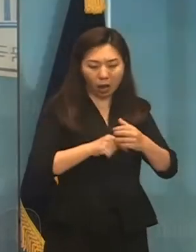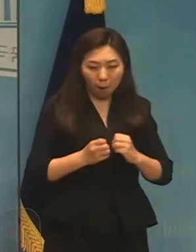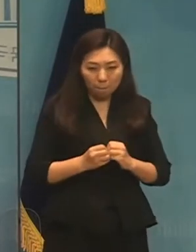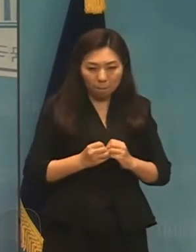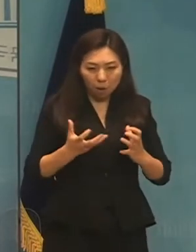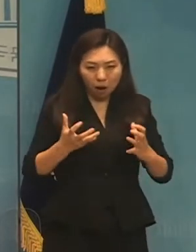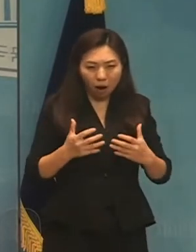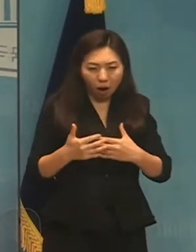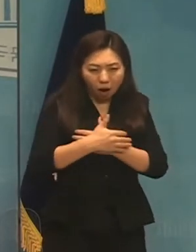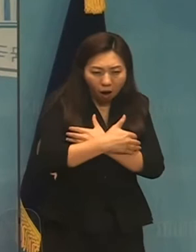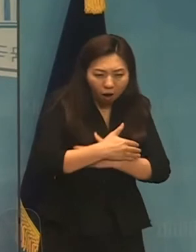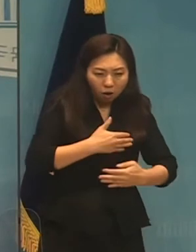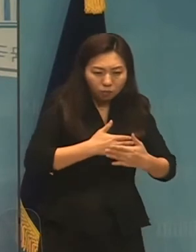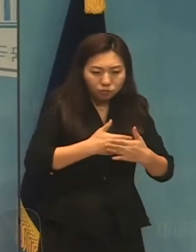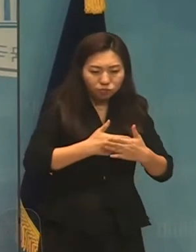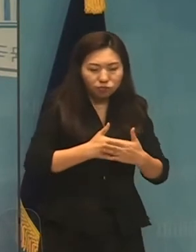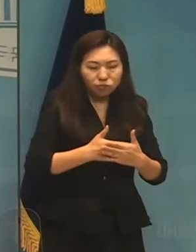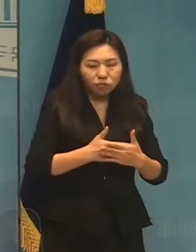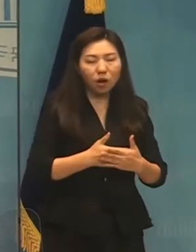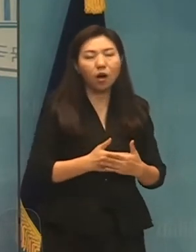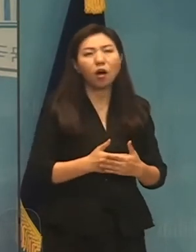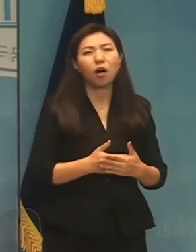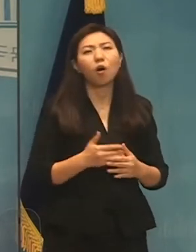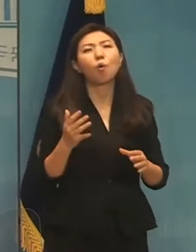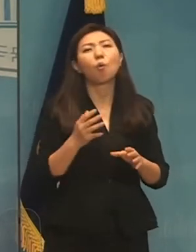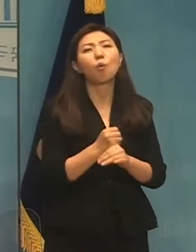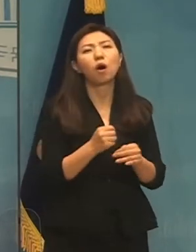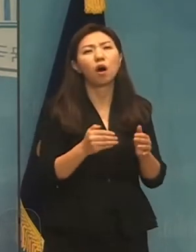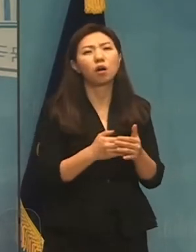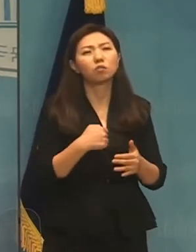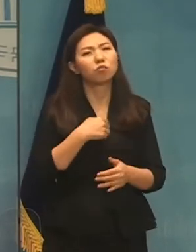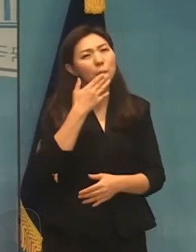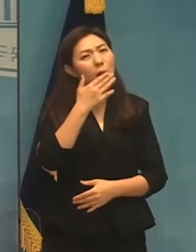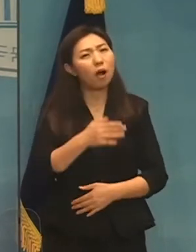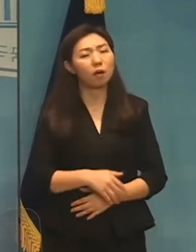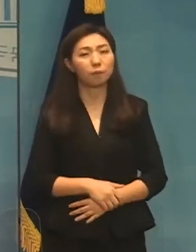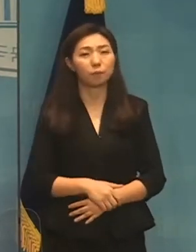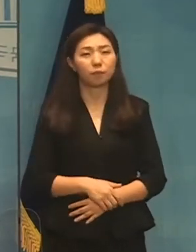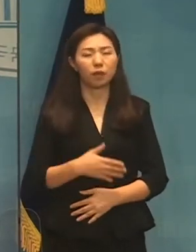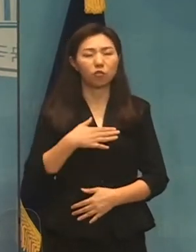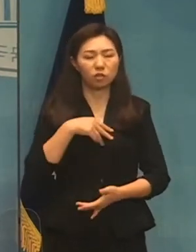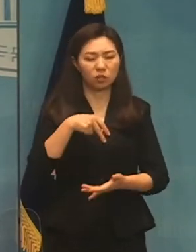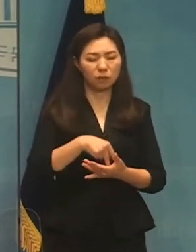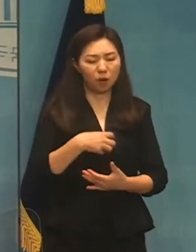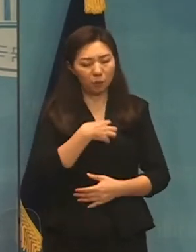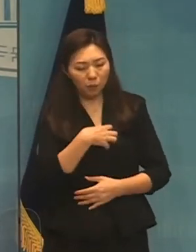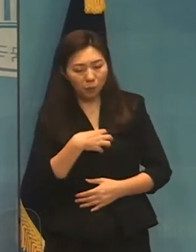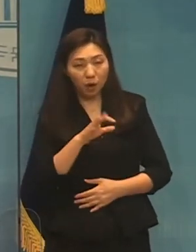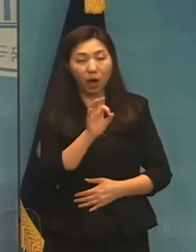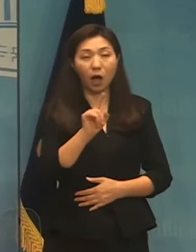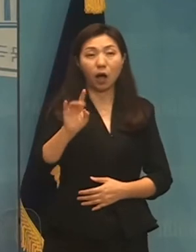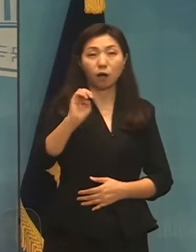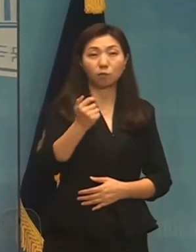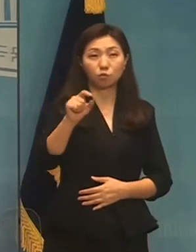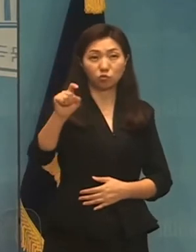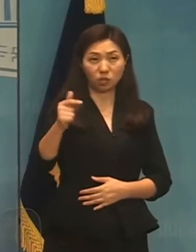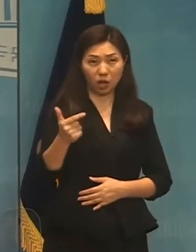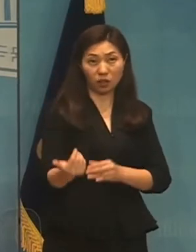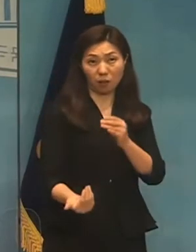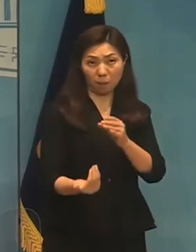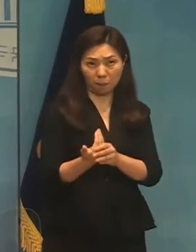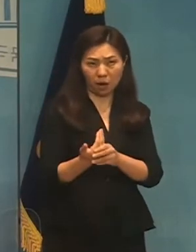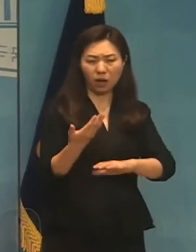살아야 하는 것입니까? 저는 굉장히 위허스럽습니다. 이번 아프간 사태에 남의 나라 이야기로 그냥